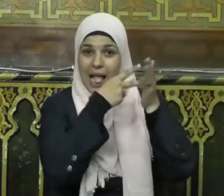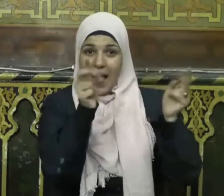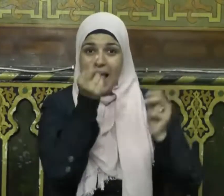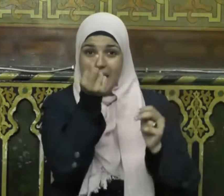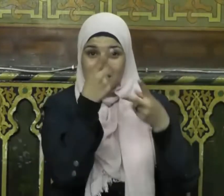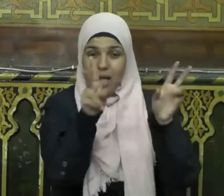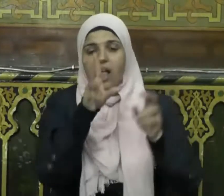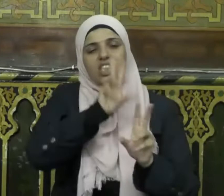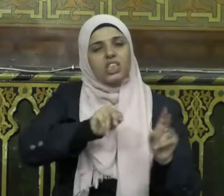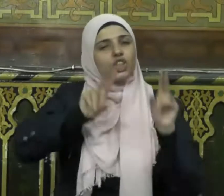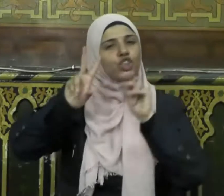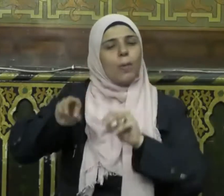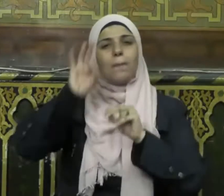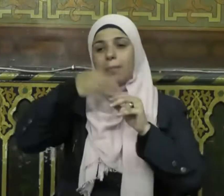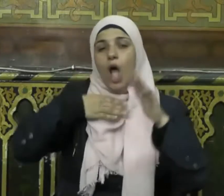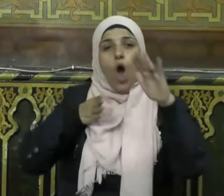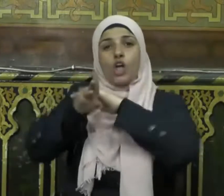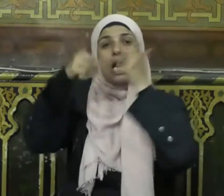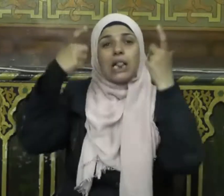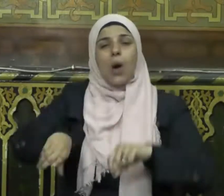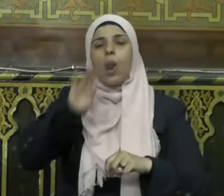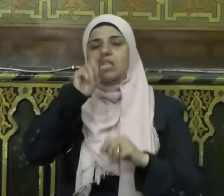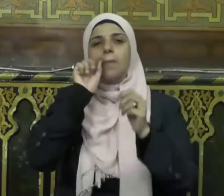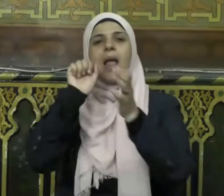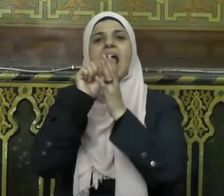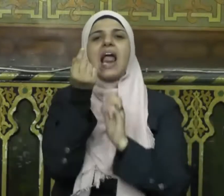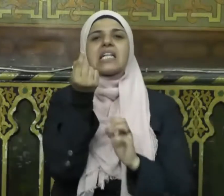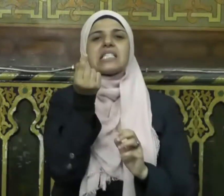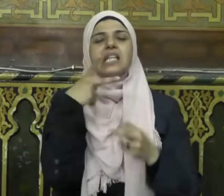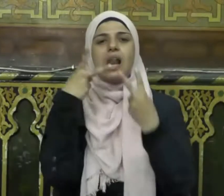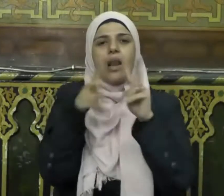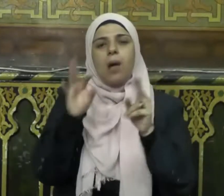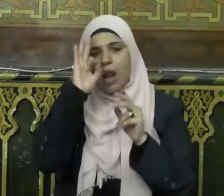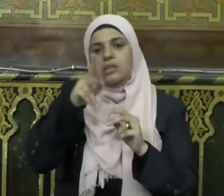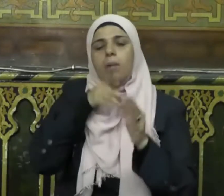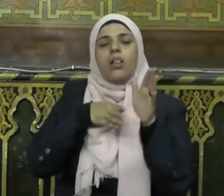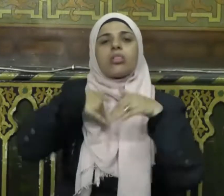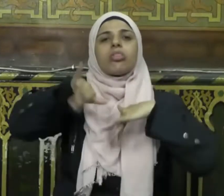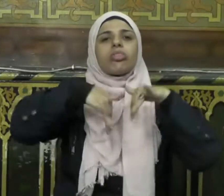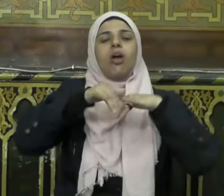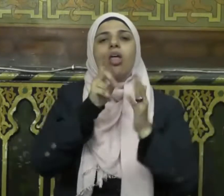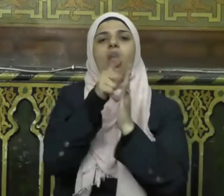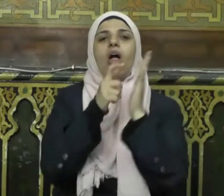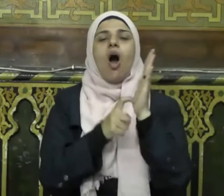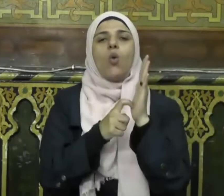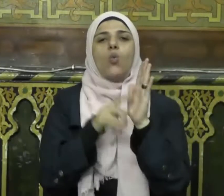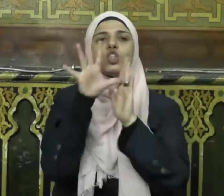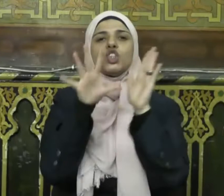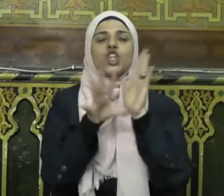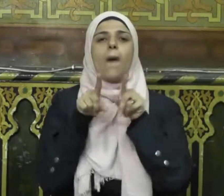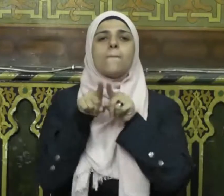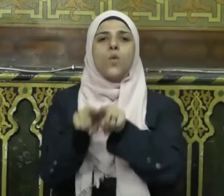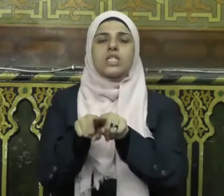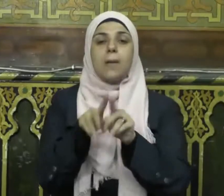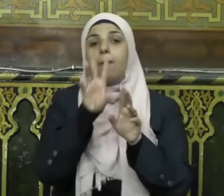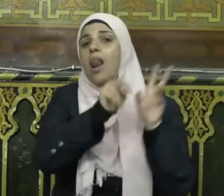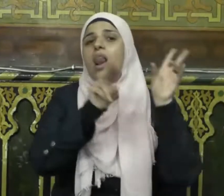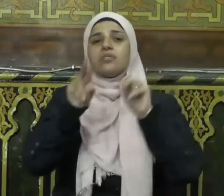دخول أي دولة إلا من خلال الطرق القانونية المشروعة فكما لا يحب أحد